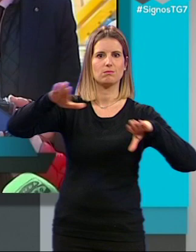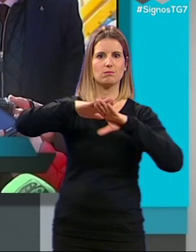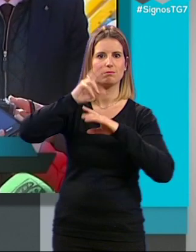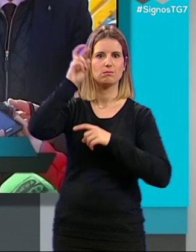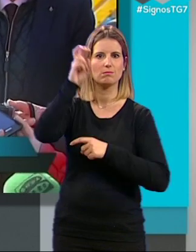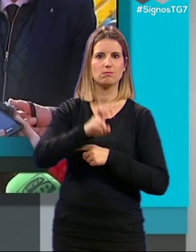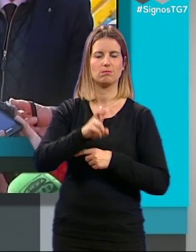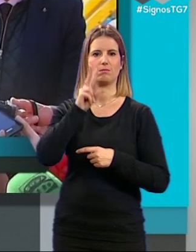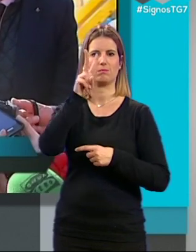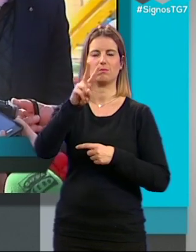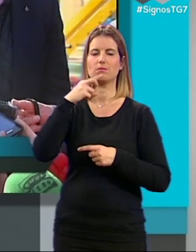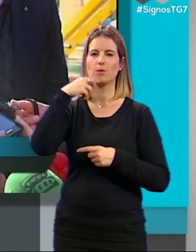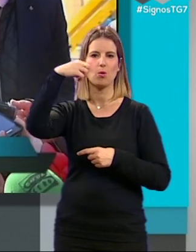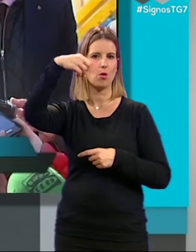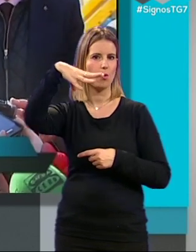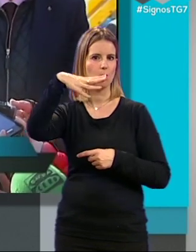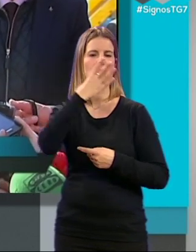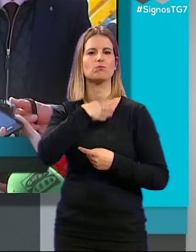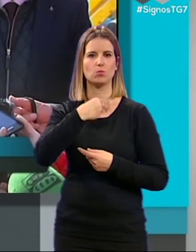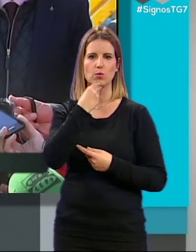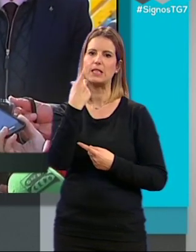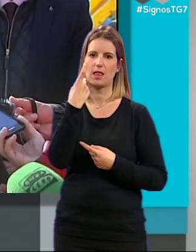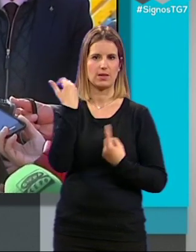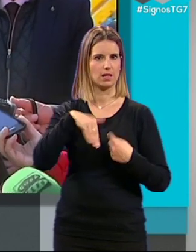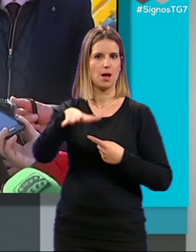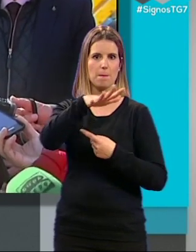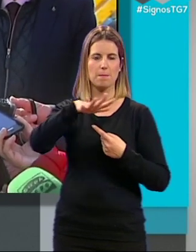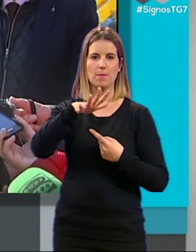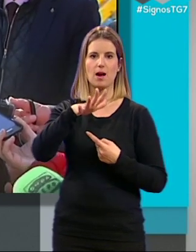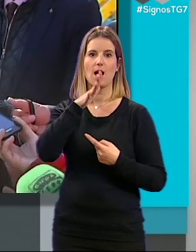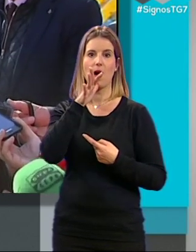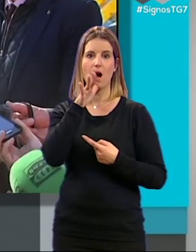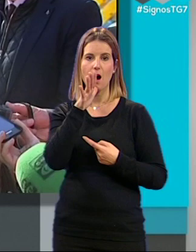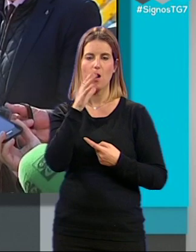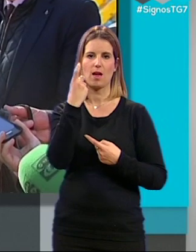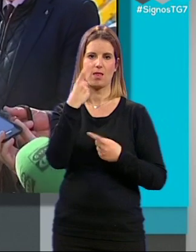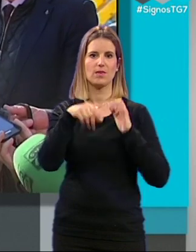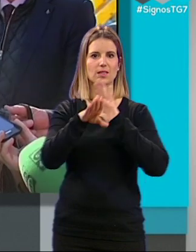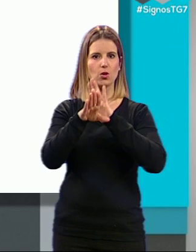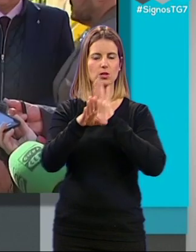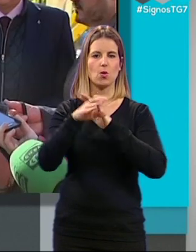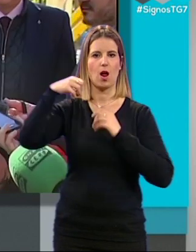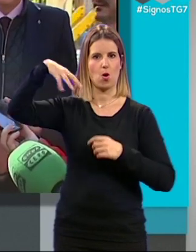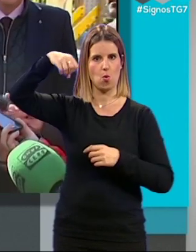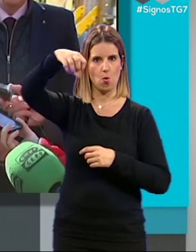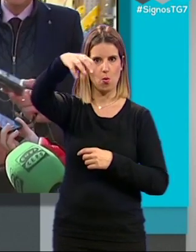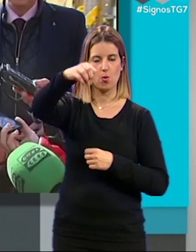y se ha quedado una luz muy... o que le hacía falta a la plaza. Pero ahora hace falta seguir poniendo luces. Y ya cuando nos metamos